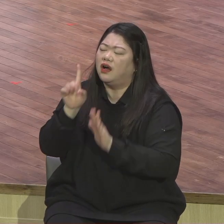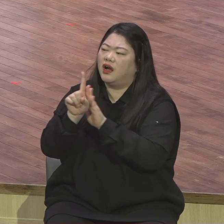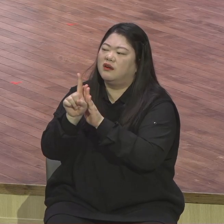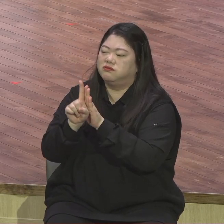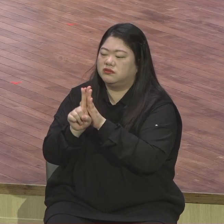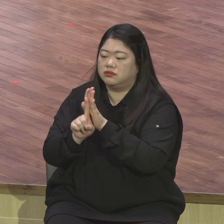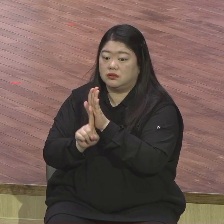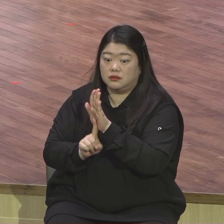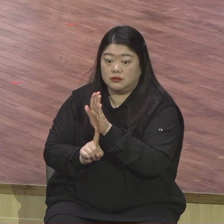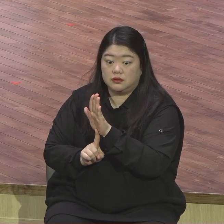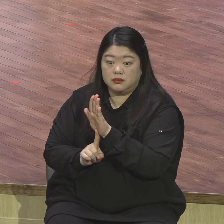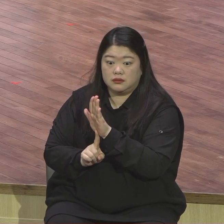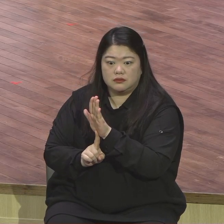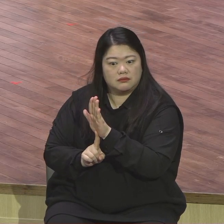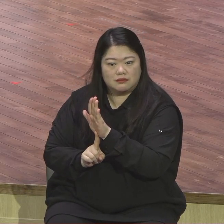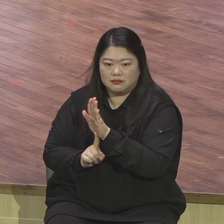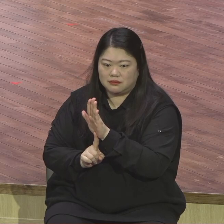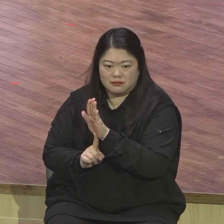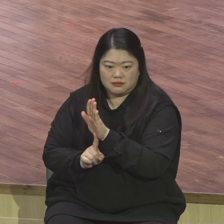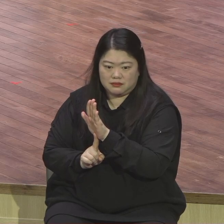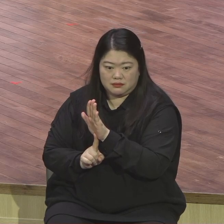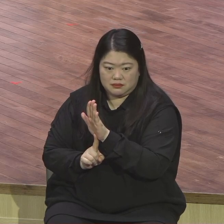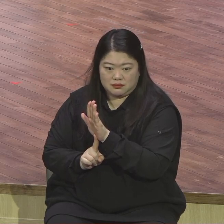그건 하나님이 죽었다라는 말이에요